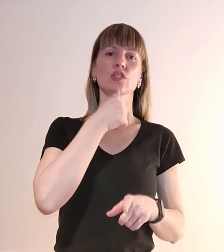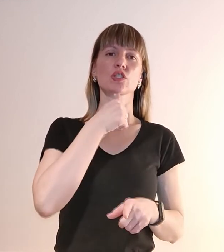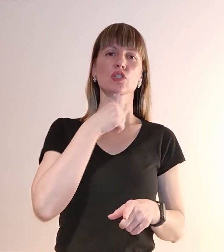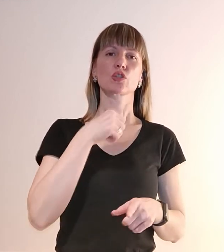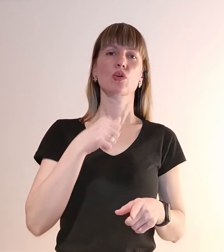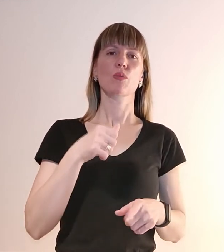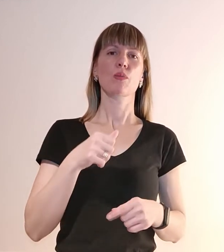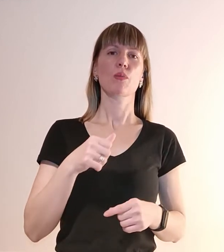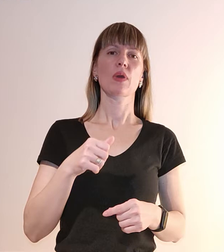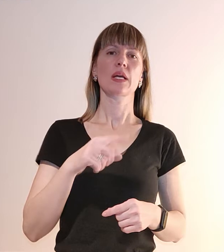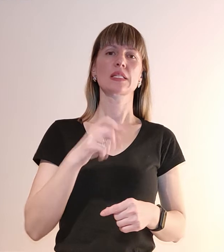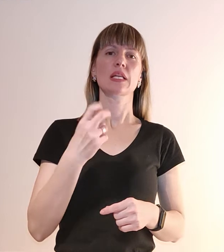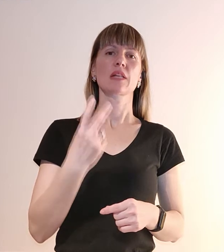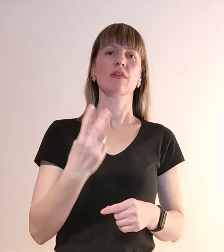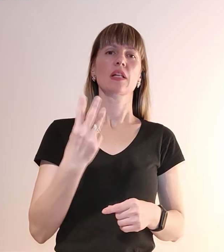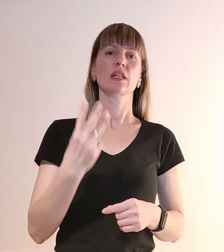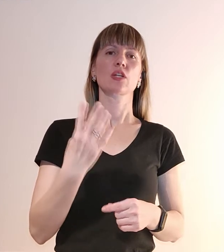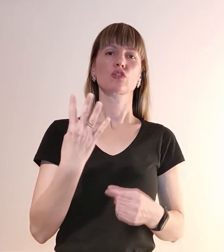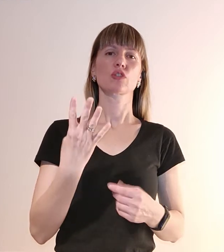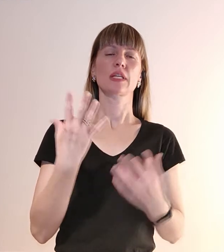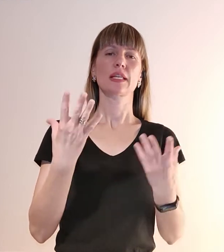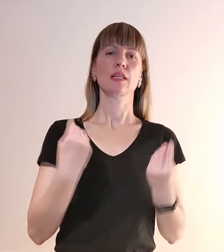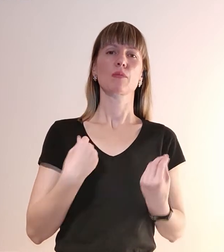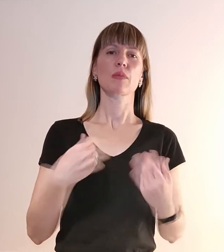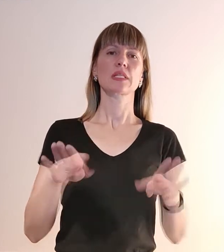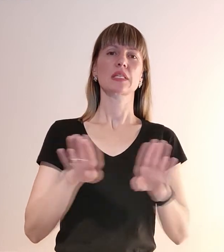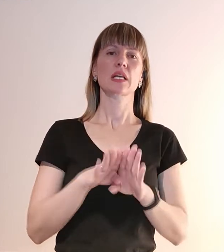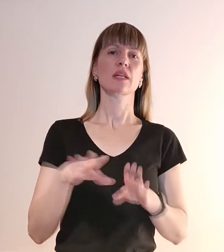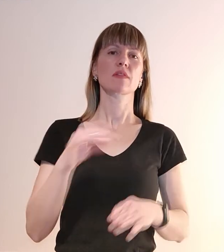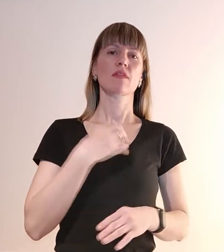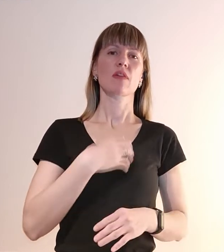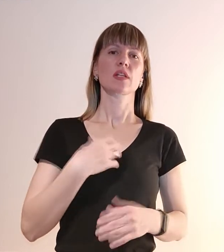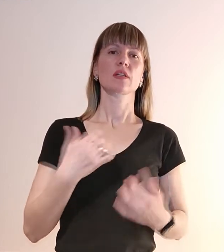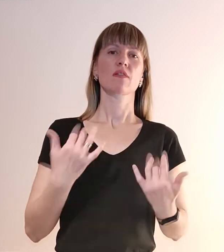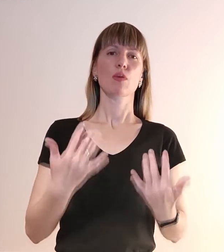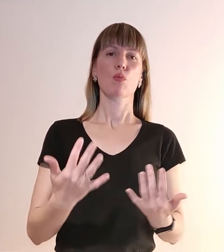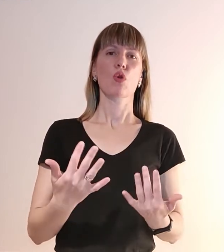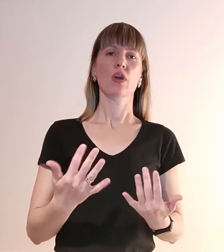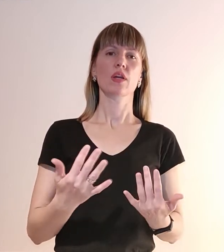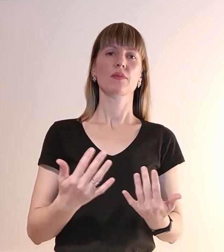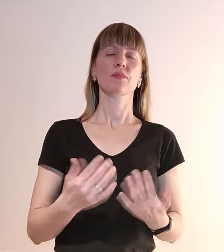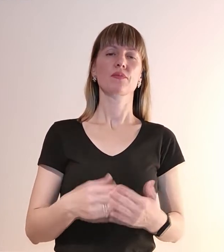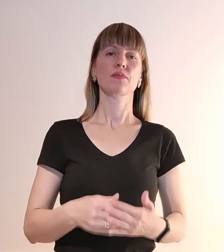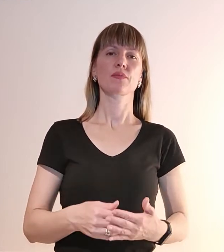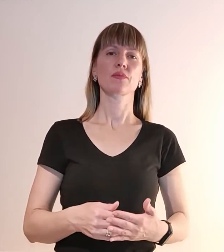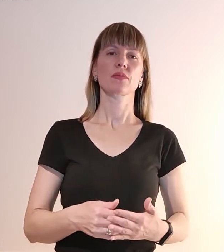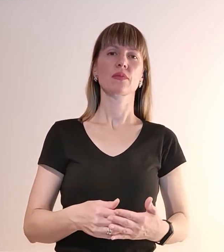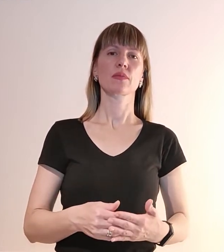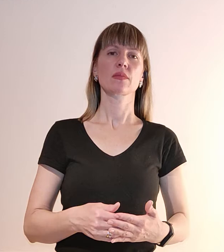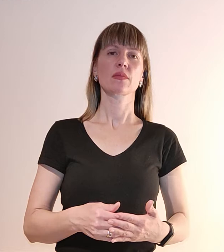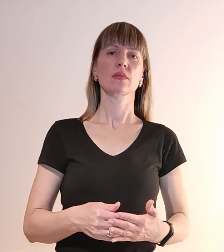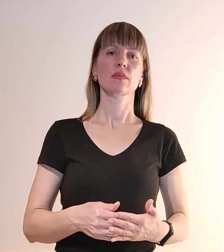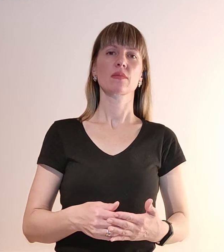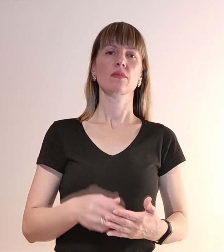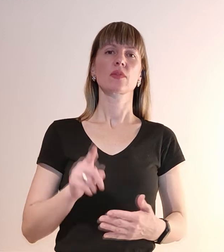два-три-чотири дні ми закрили всі основні вимоги, які, що були,